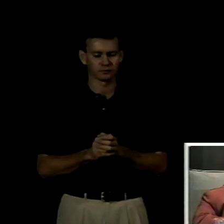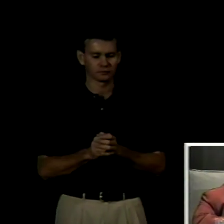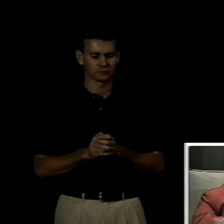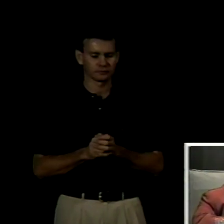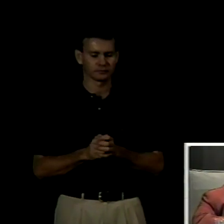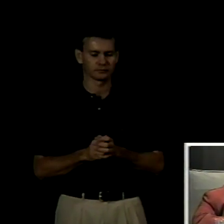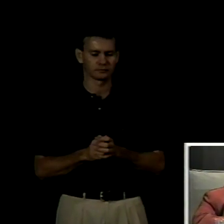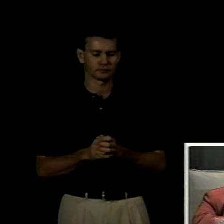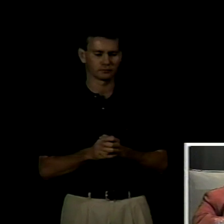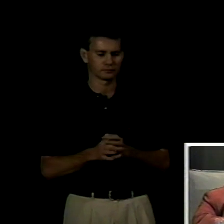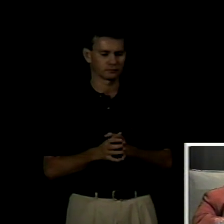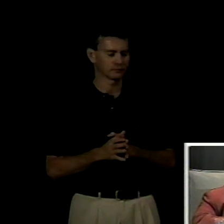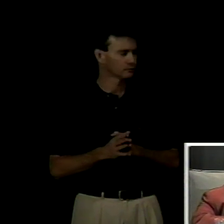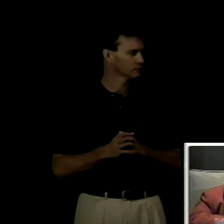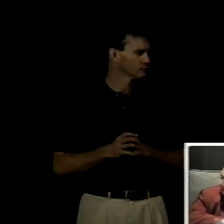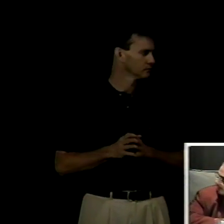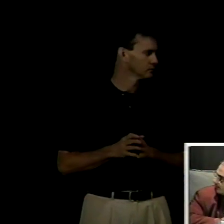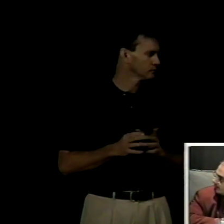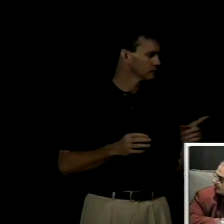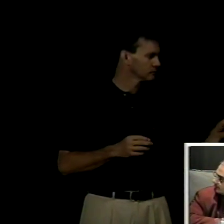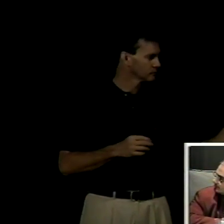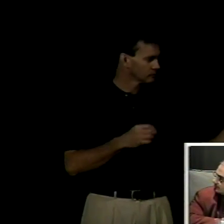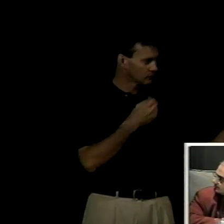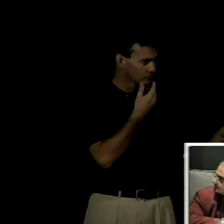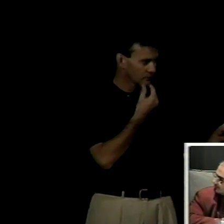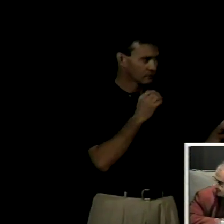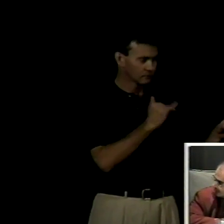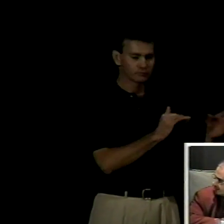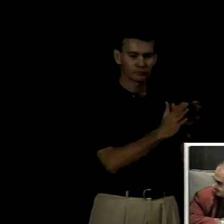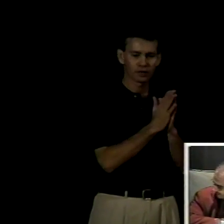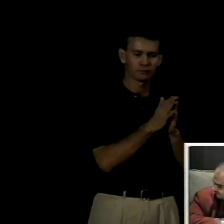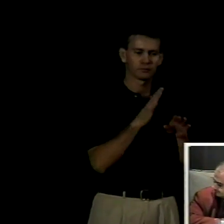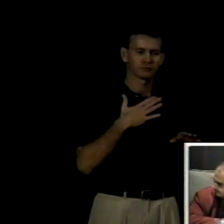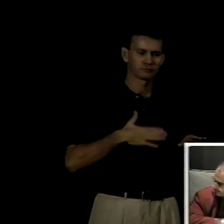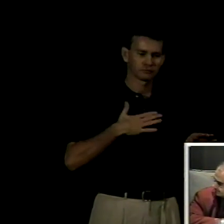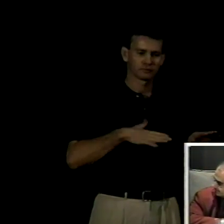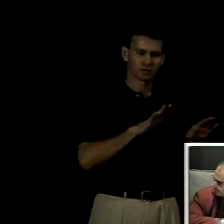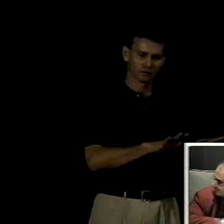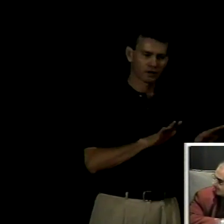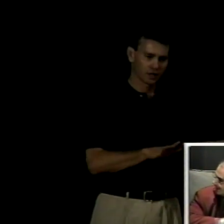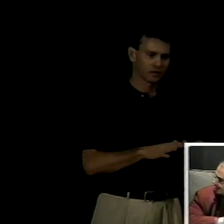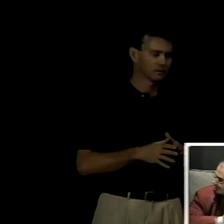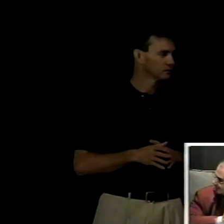perdón Leonardo puede ser un poquito más lento más lento ¿no?